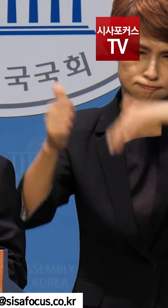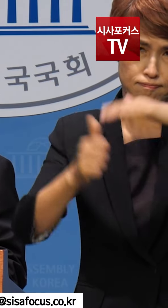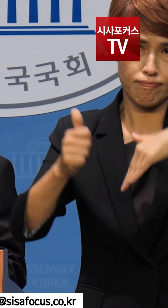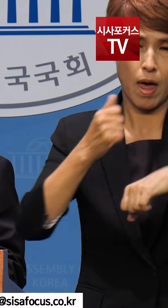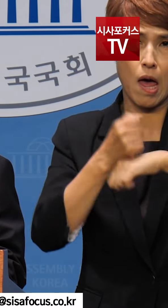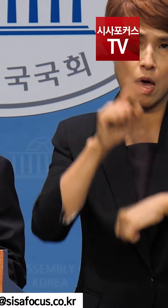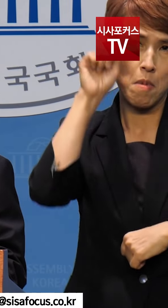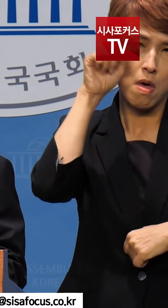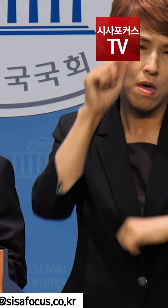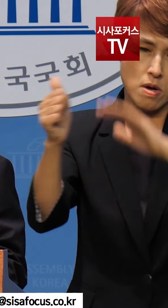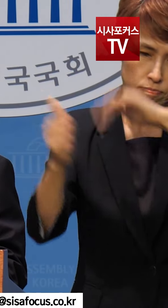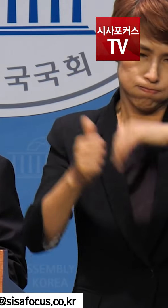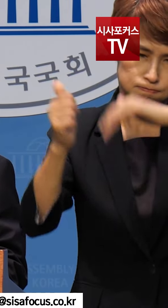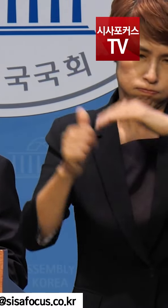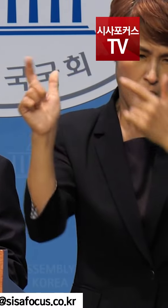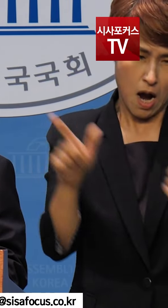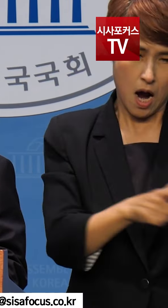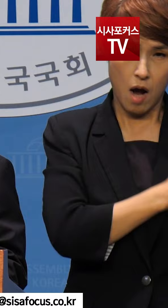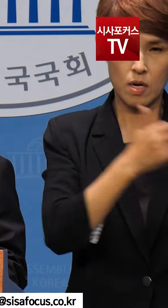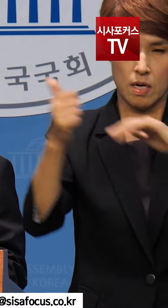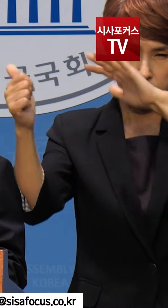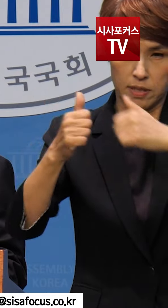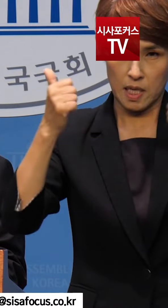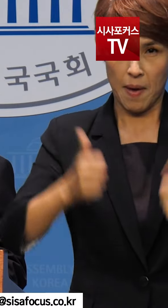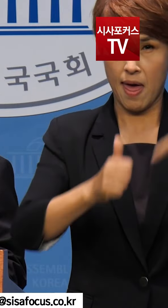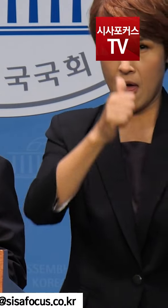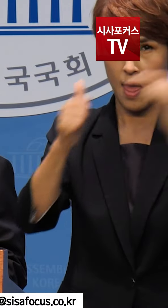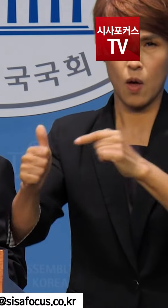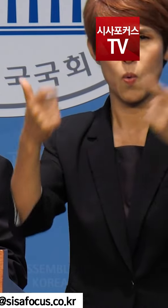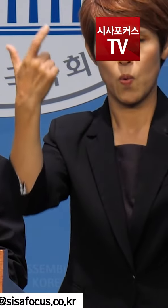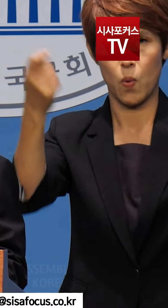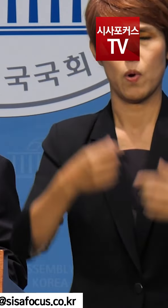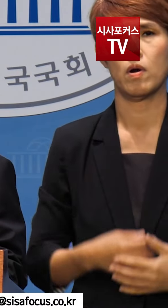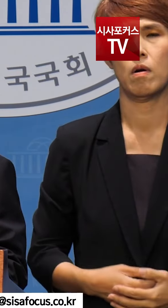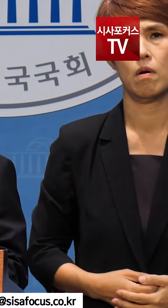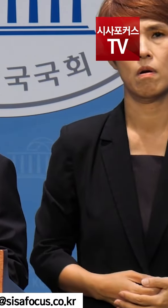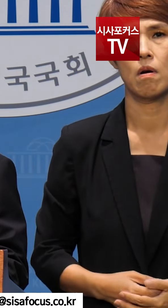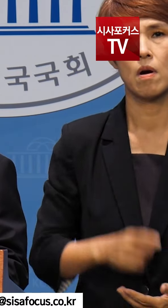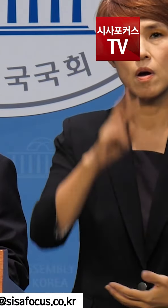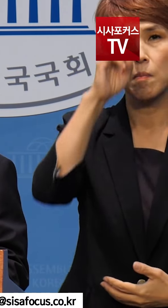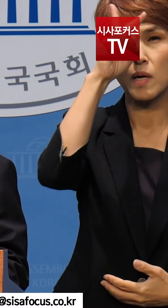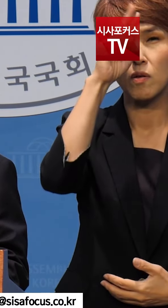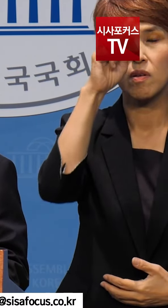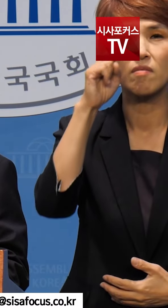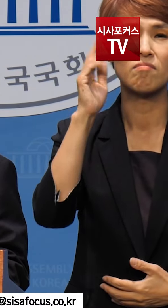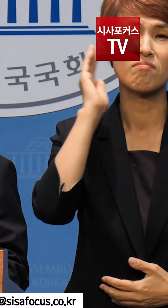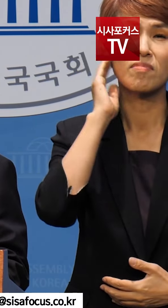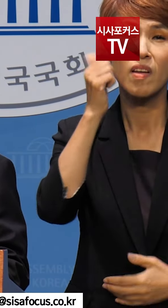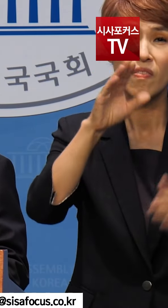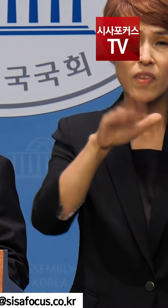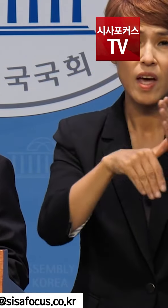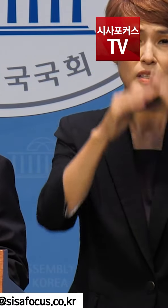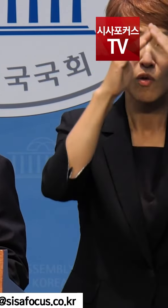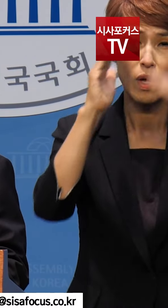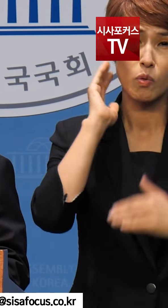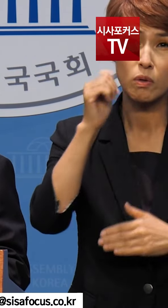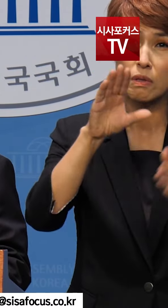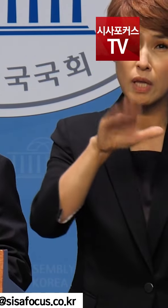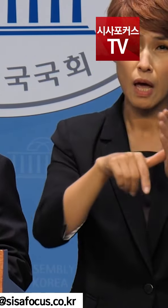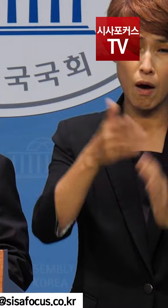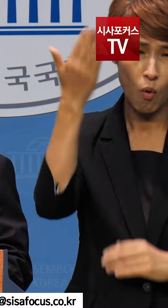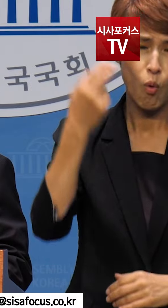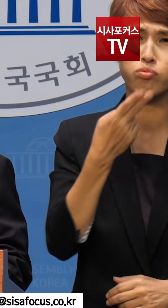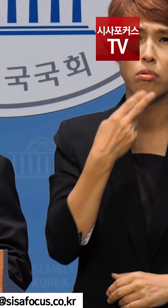하루종일 재판을 받으라고 요구하고 있는 것입니다. 박정희, 전두환 때도 하지 않는 야비한